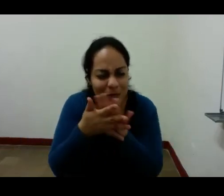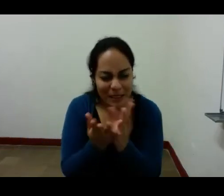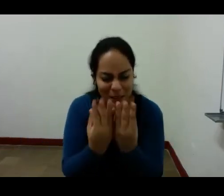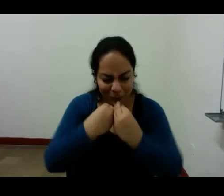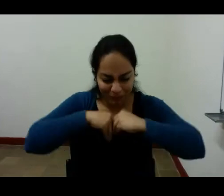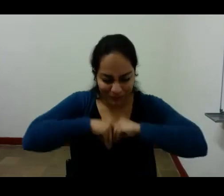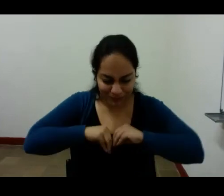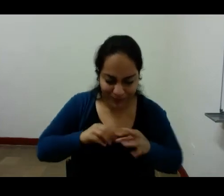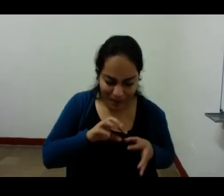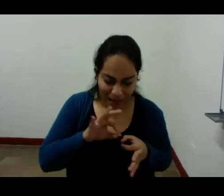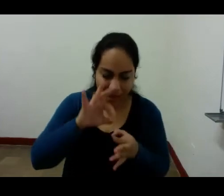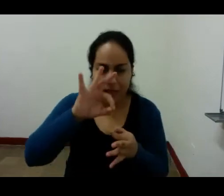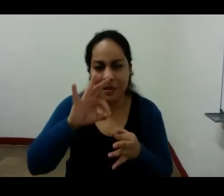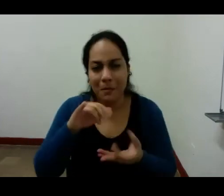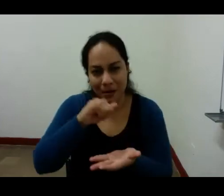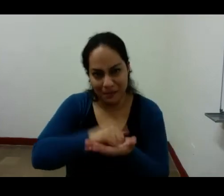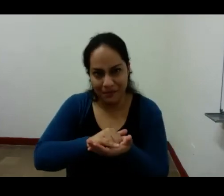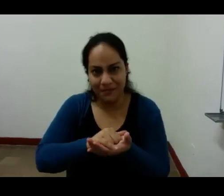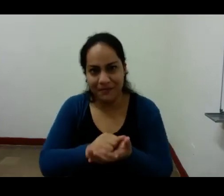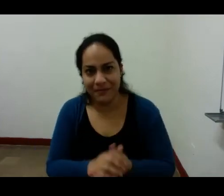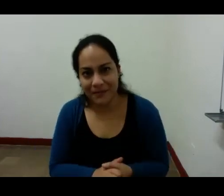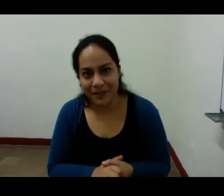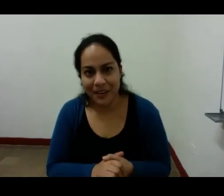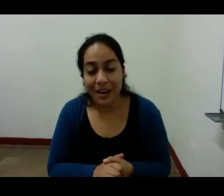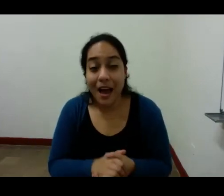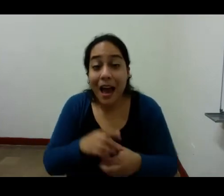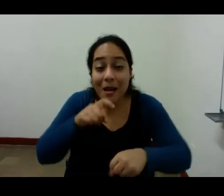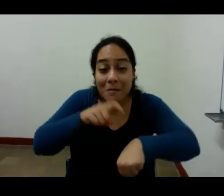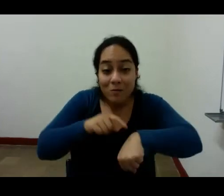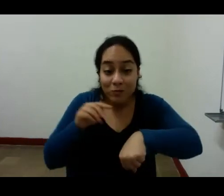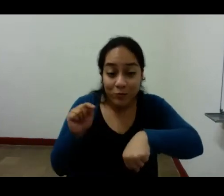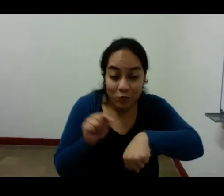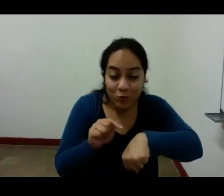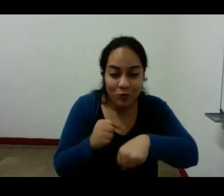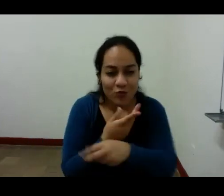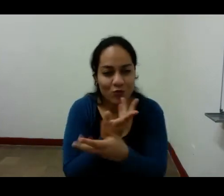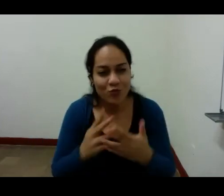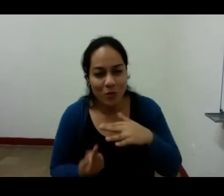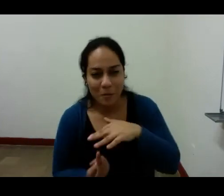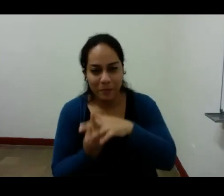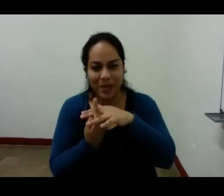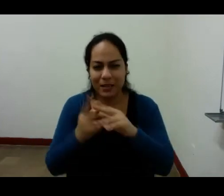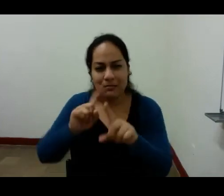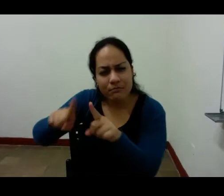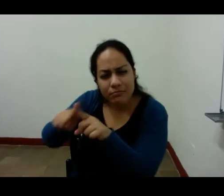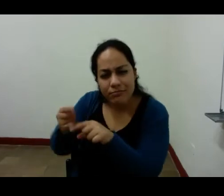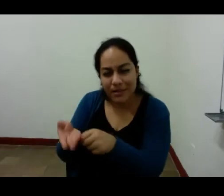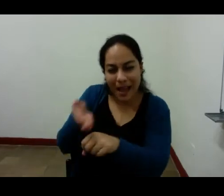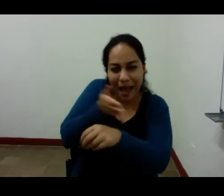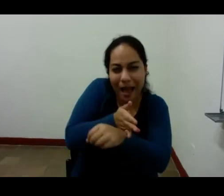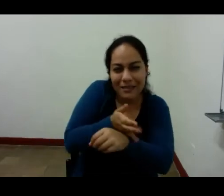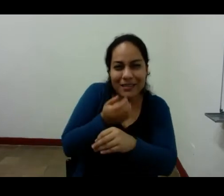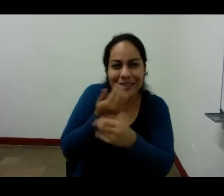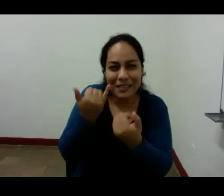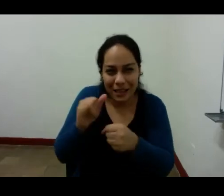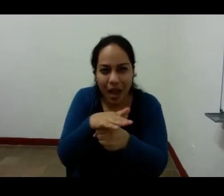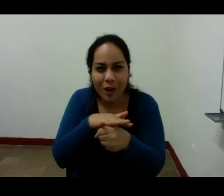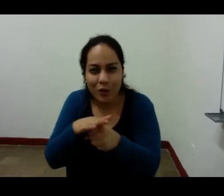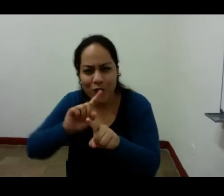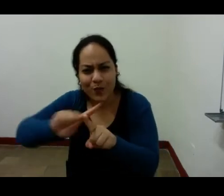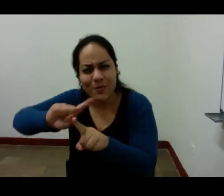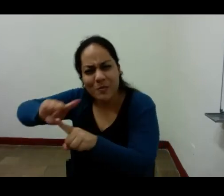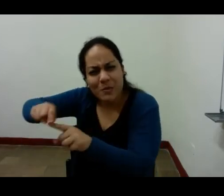alma es el momento en que aparecen como en un escenario interior muchos seres